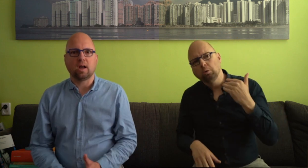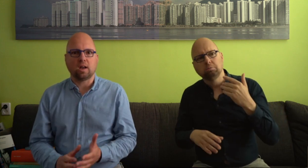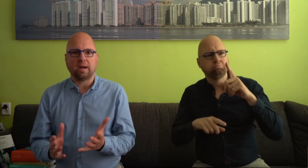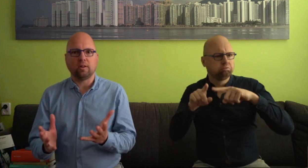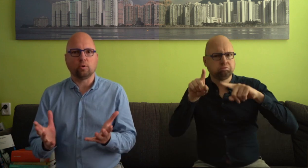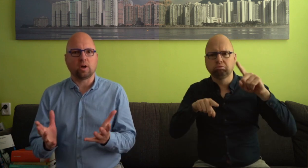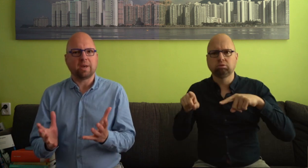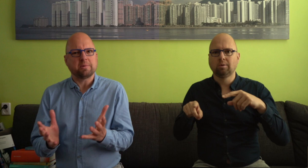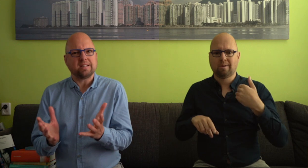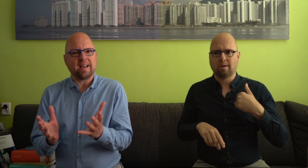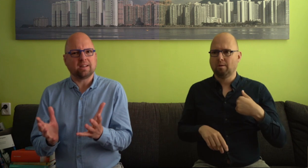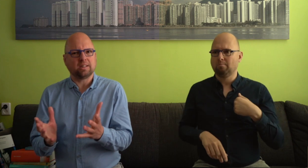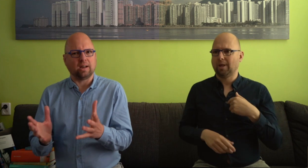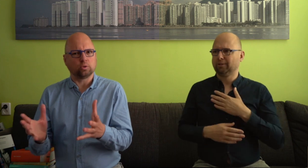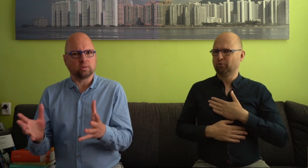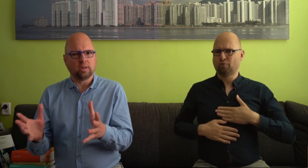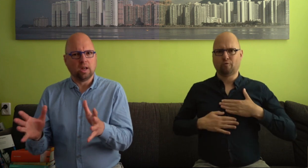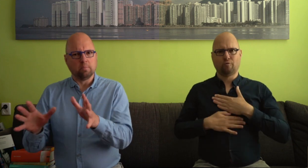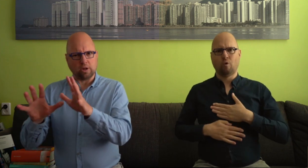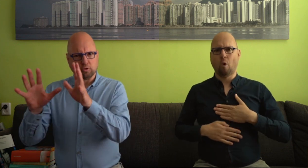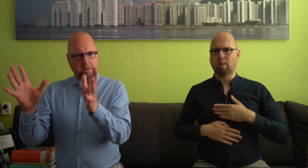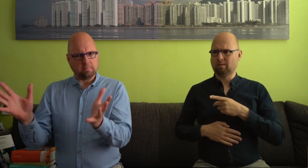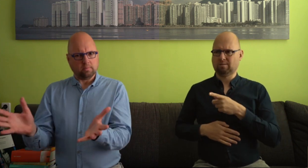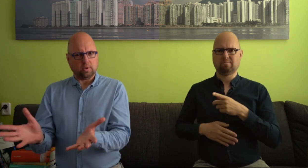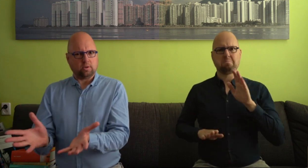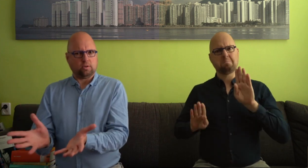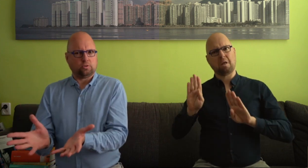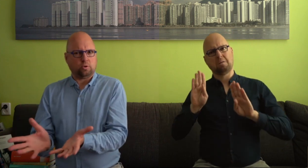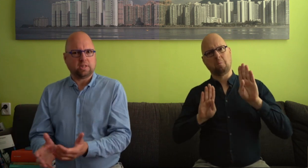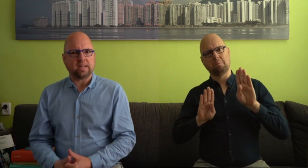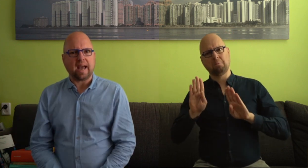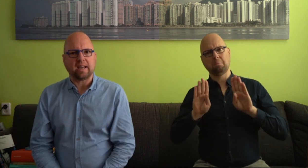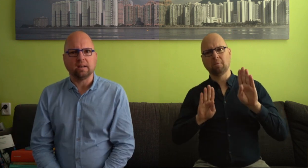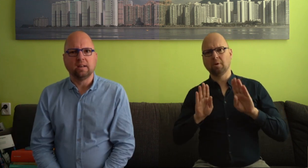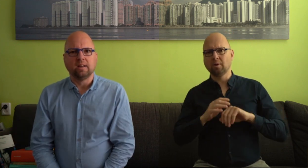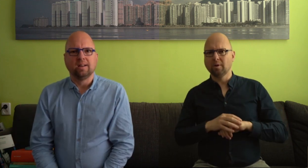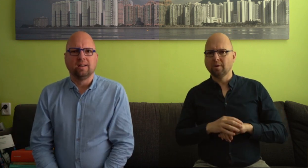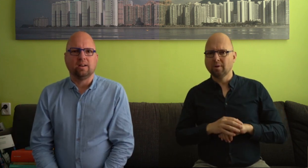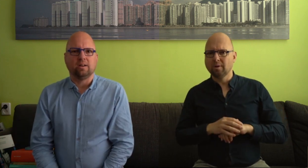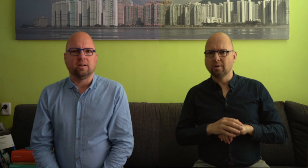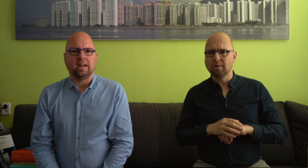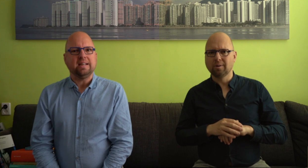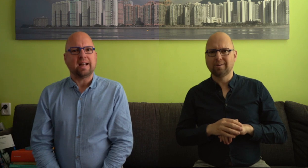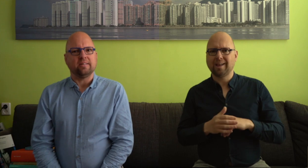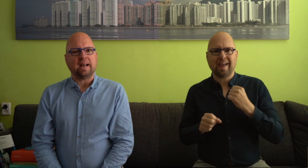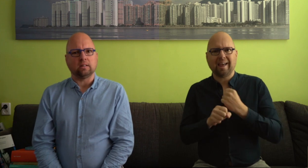allemaal aan de orde kwam. Je hebt het idee dat je naar een soort pantomimstuk zit te kijken en niet naar een taal.